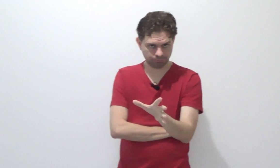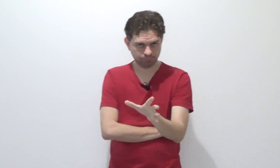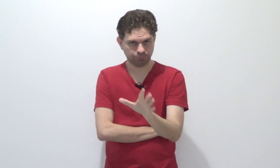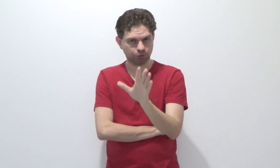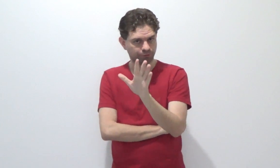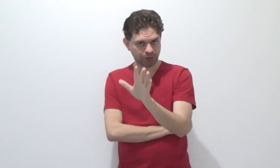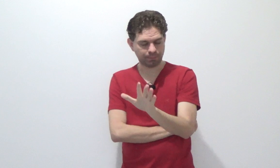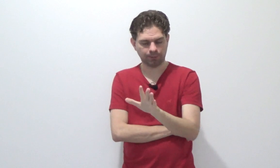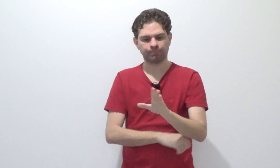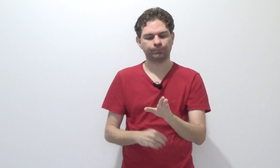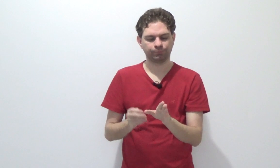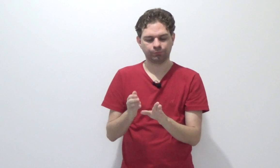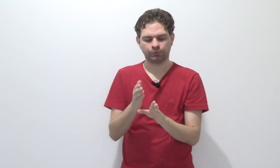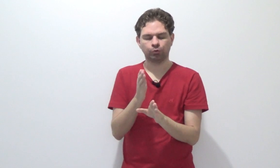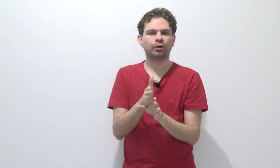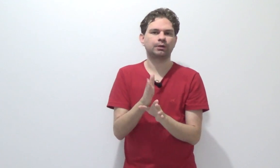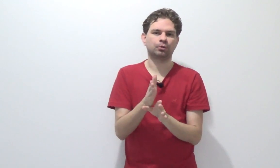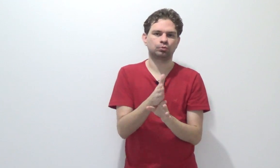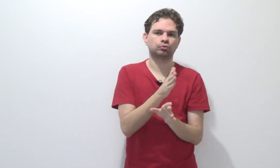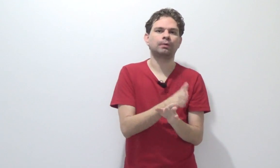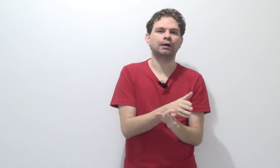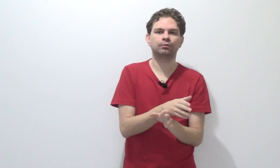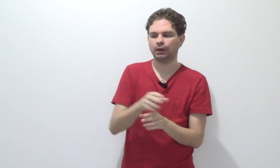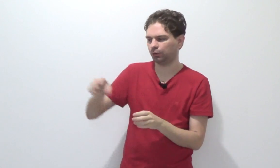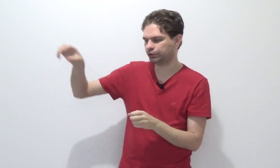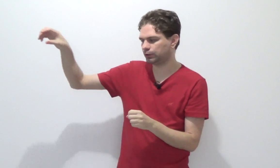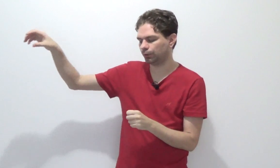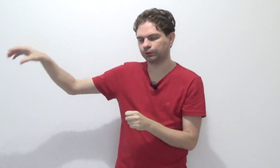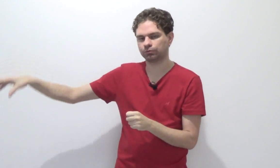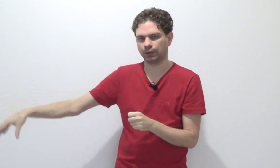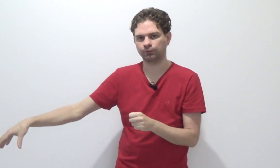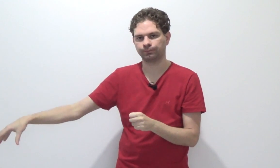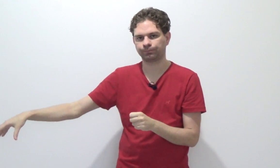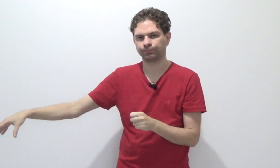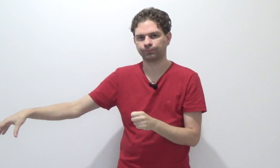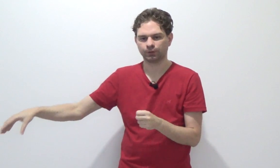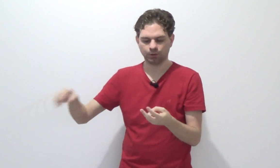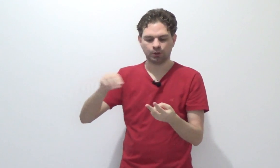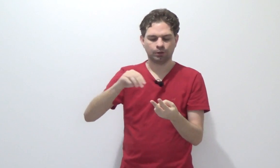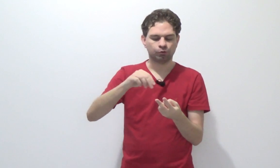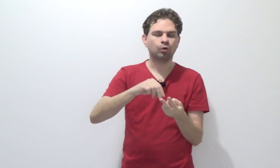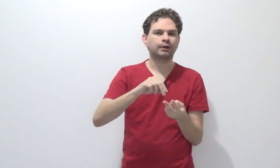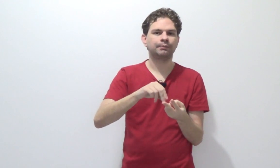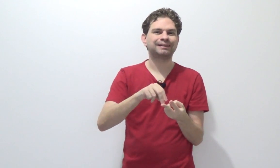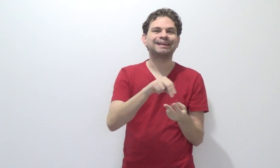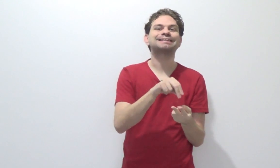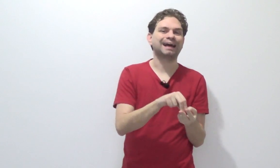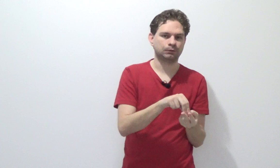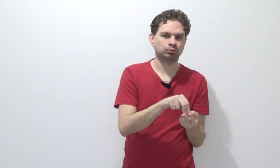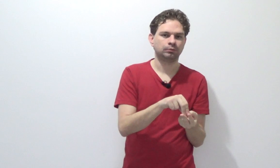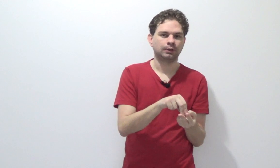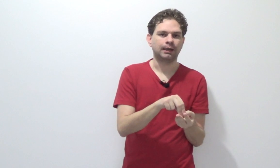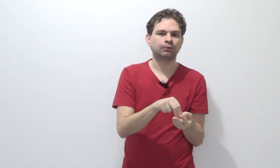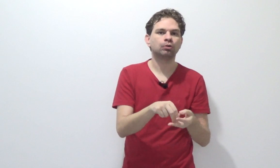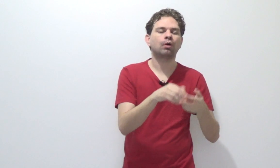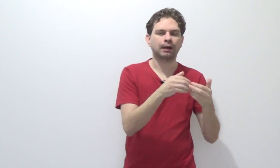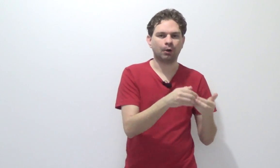Então veja bem. No crime consumado é onde se deu o resultado. No crime tentado é no local,